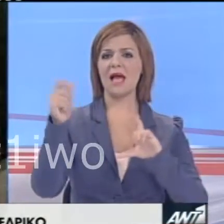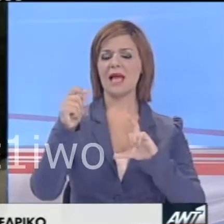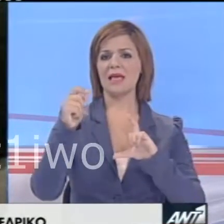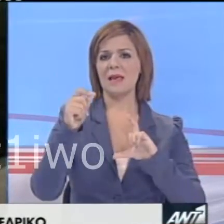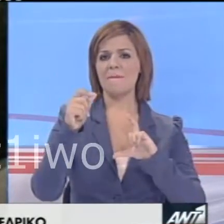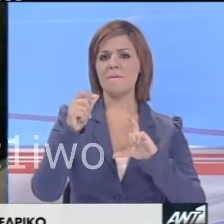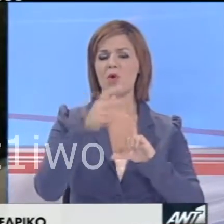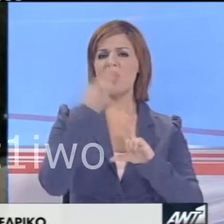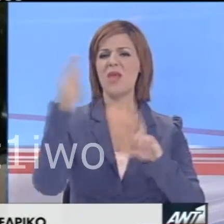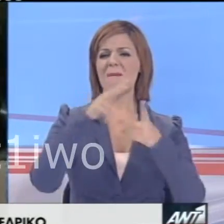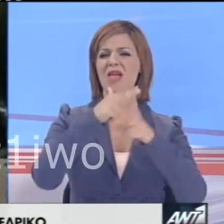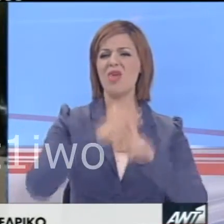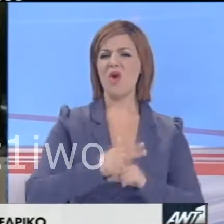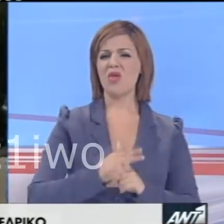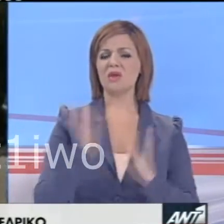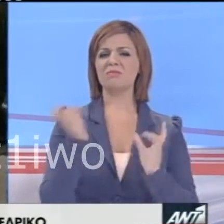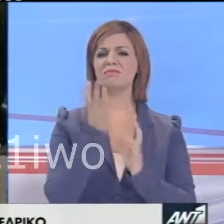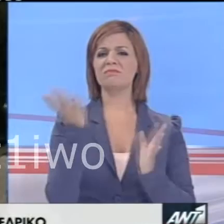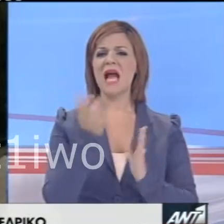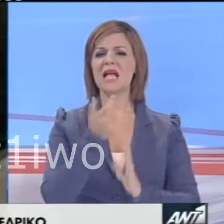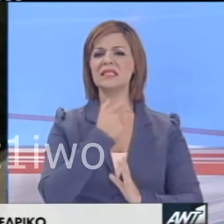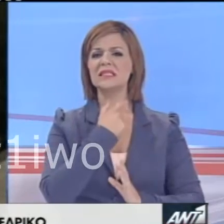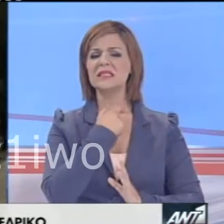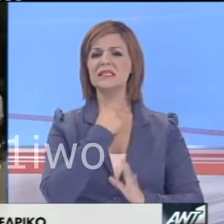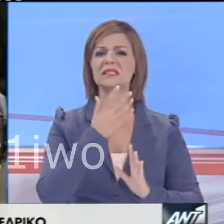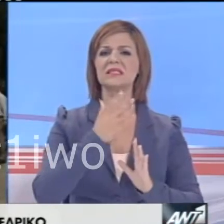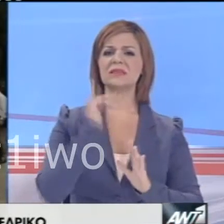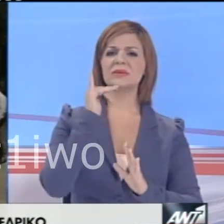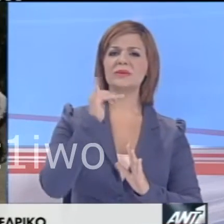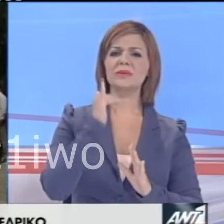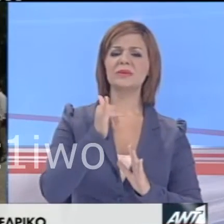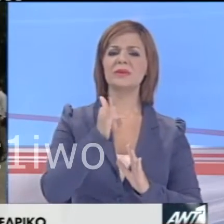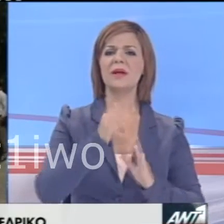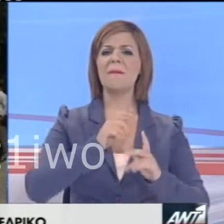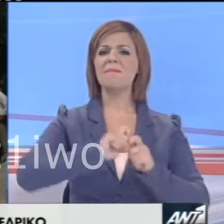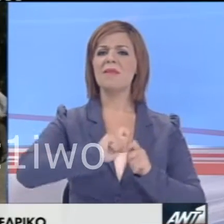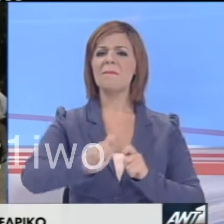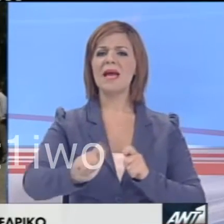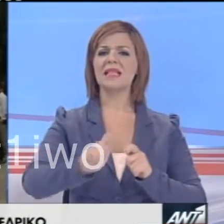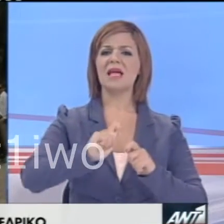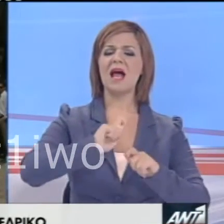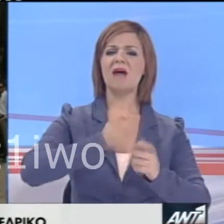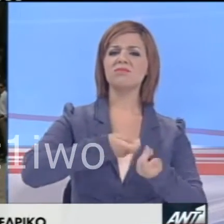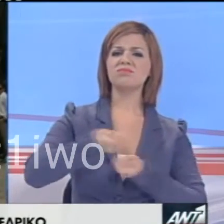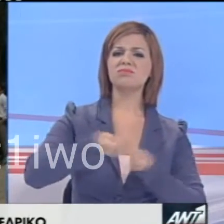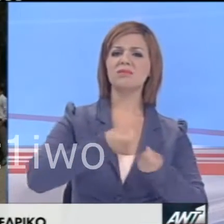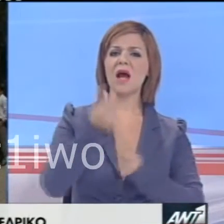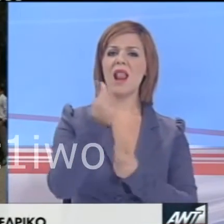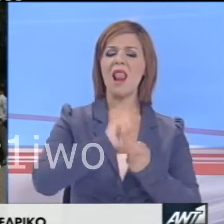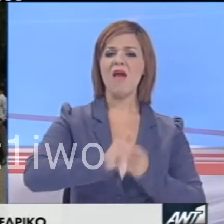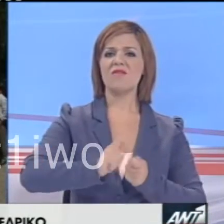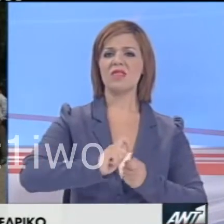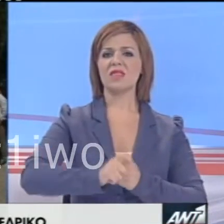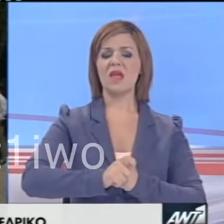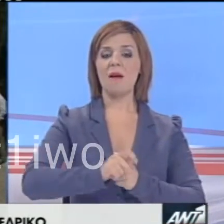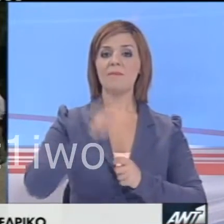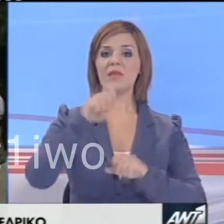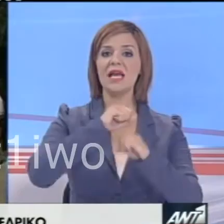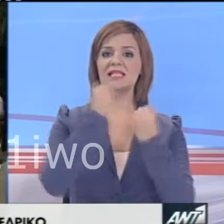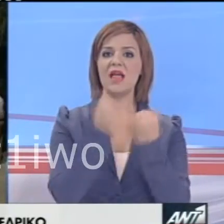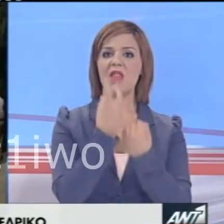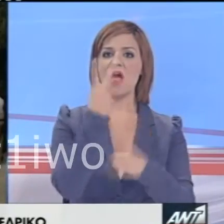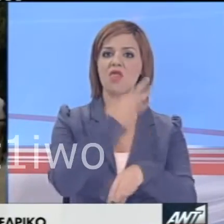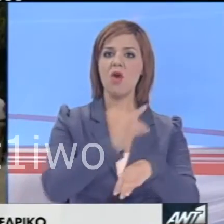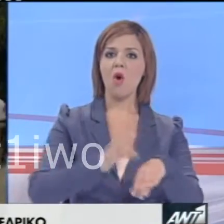καθεστώς εξυγένσης με την καθυστέρηση στην άρση των περιορισμών στη διακίνηση κεφαλαίου. Η σύσκεψη κράτησε